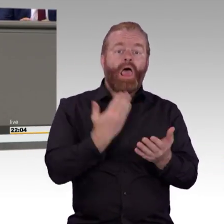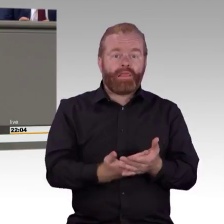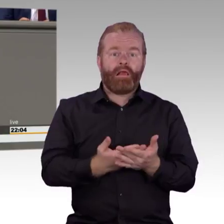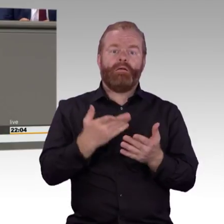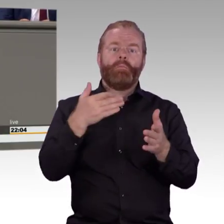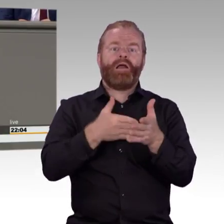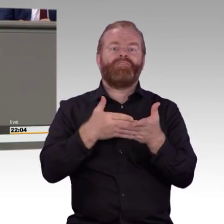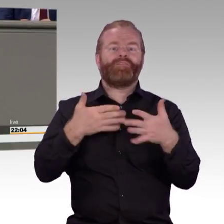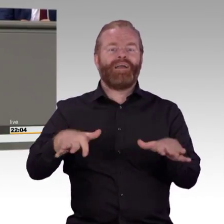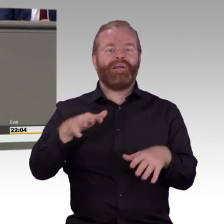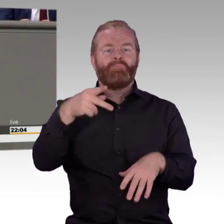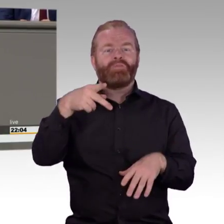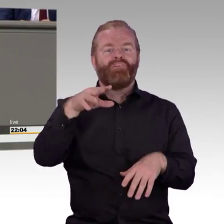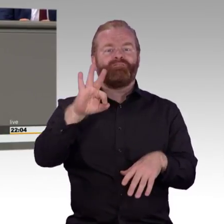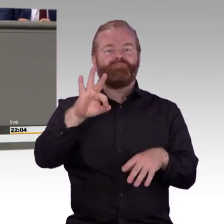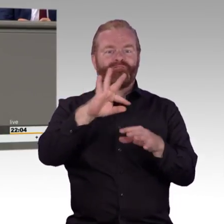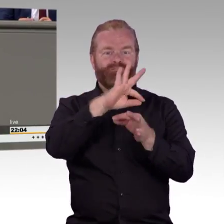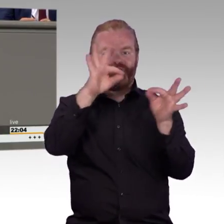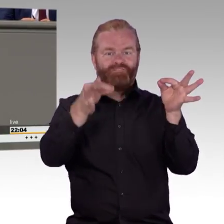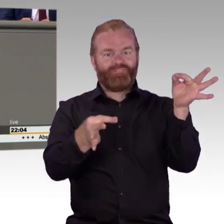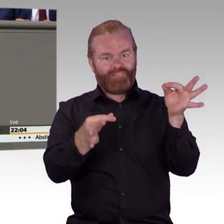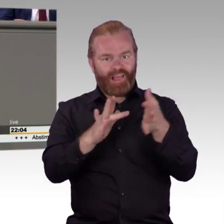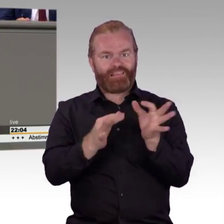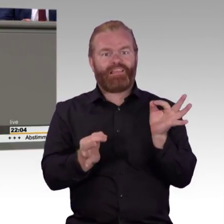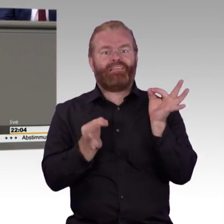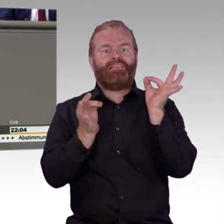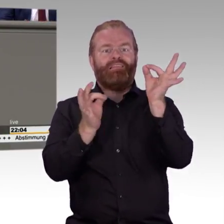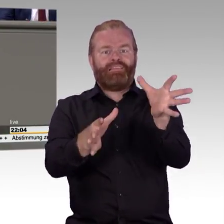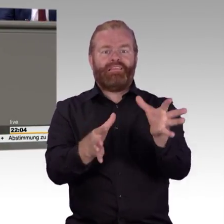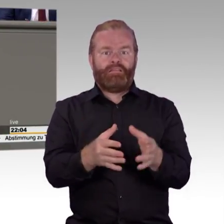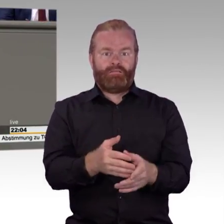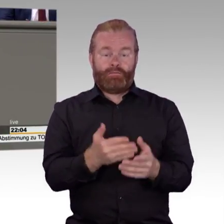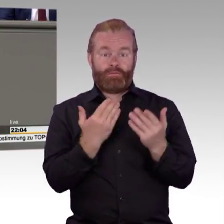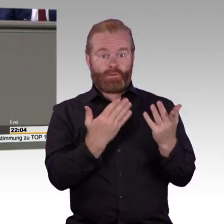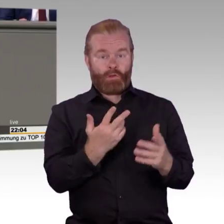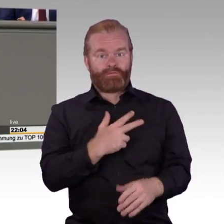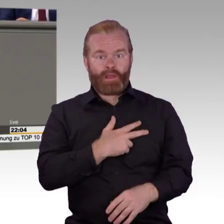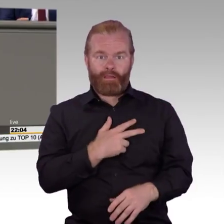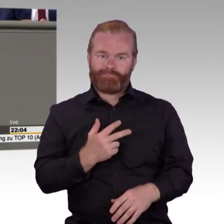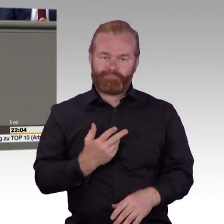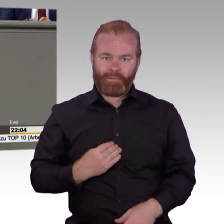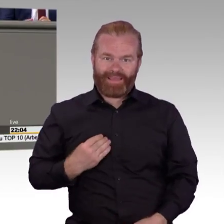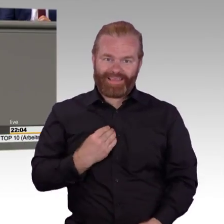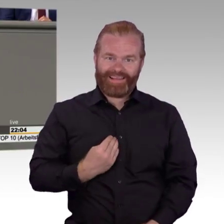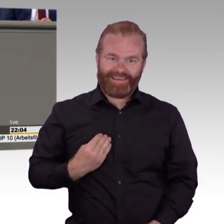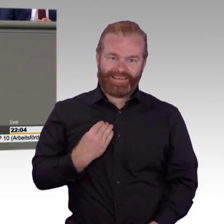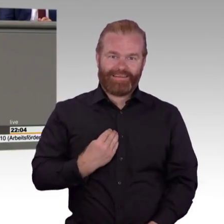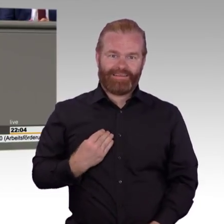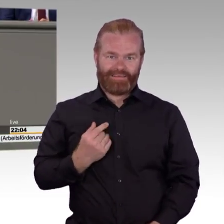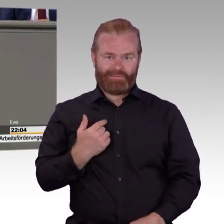Liebe Union und liebe SPD, es wäre wirklich eine Chance gewesen, an dieser Stelle diese Richtlinie